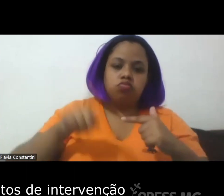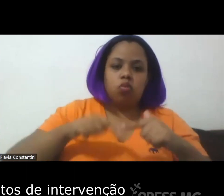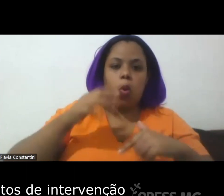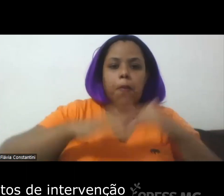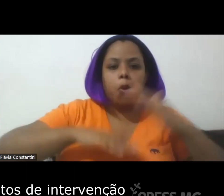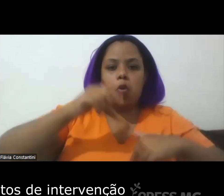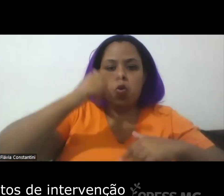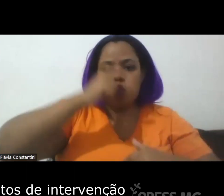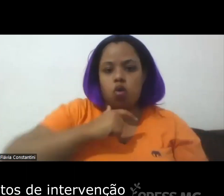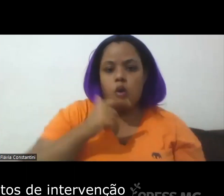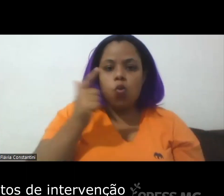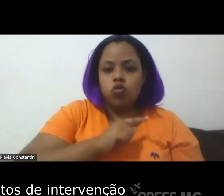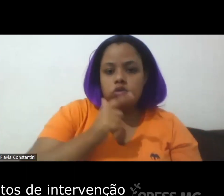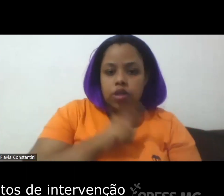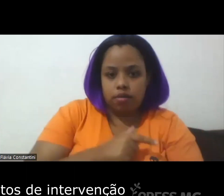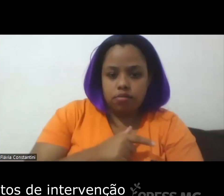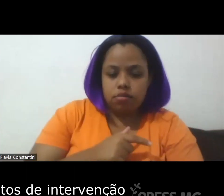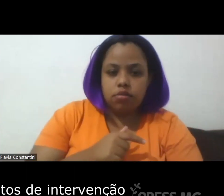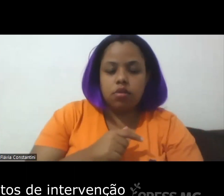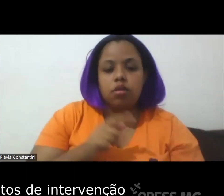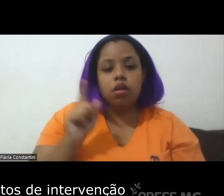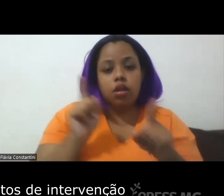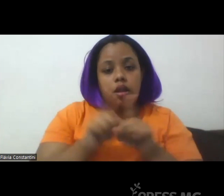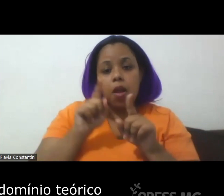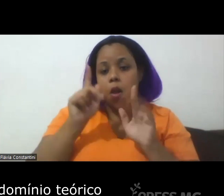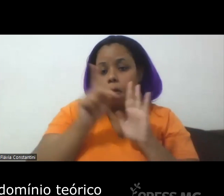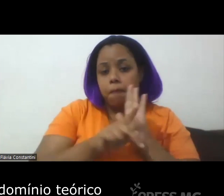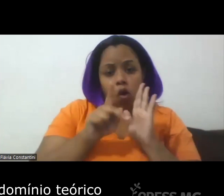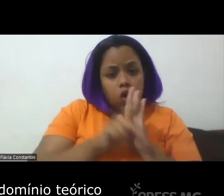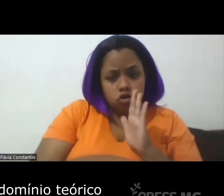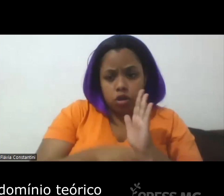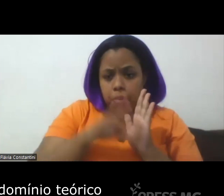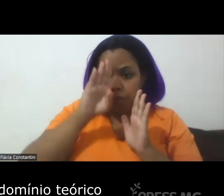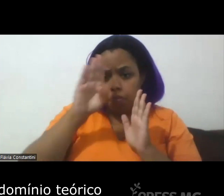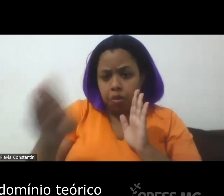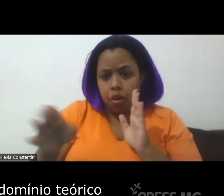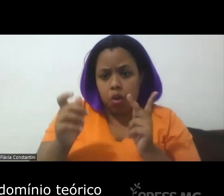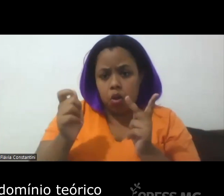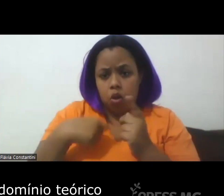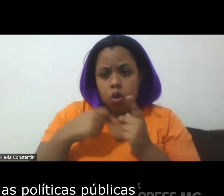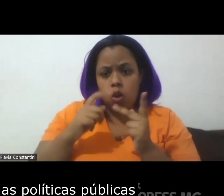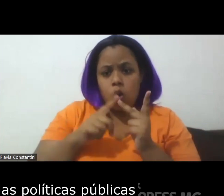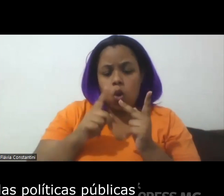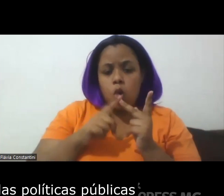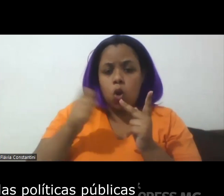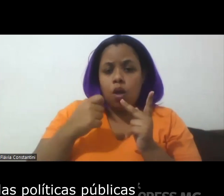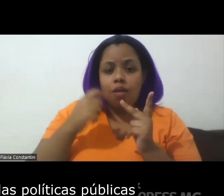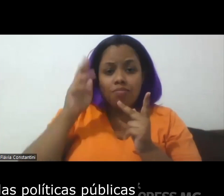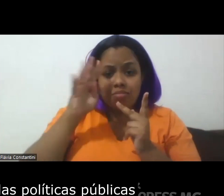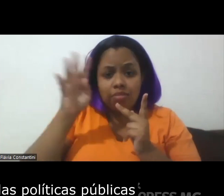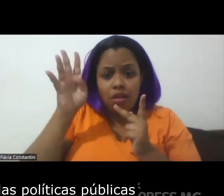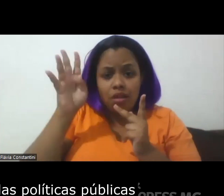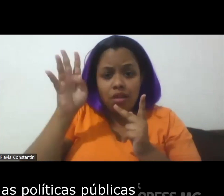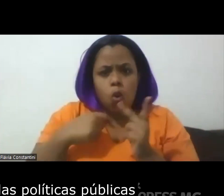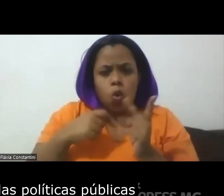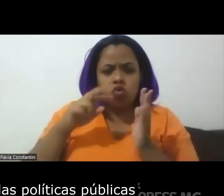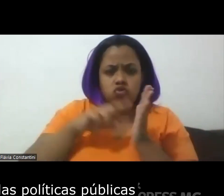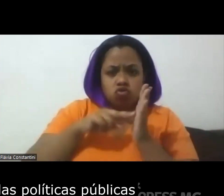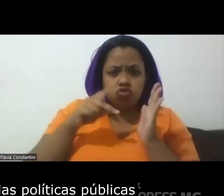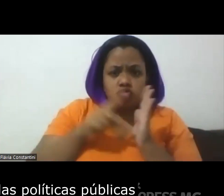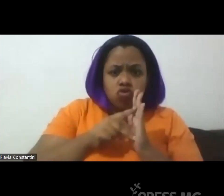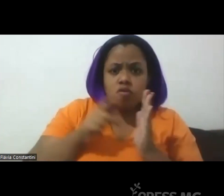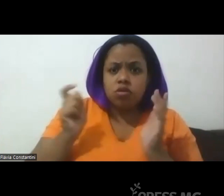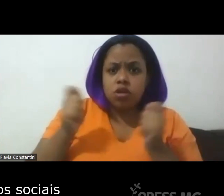através de projetos de intervenção a partir de um domínio teórico sobre o significado das políticas